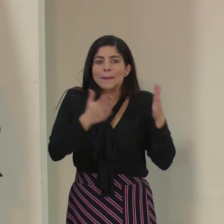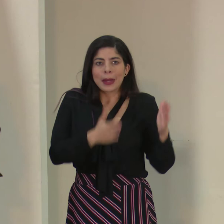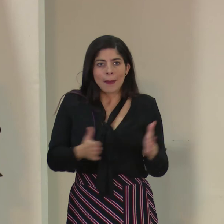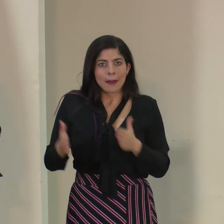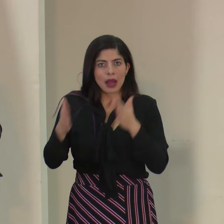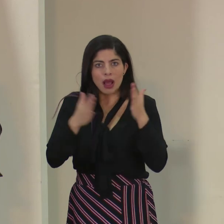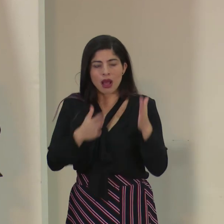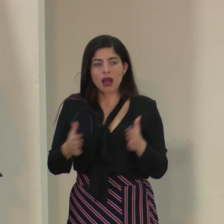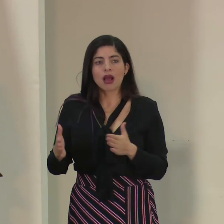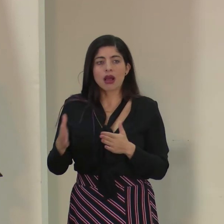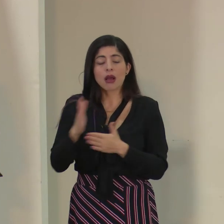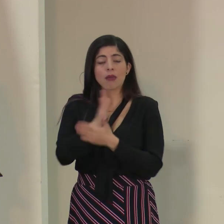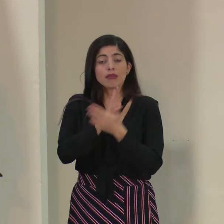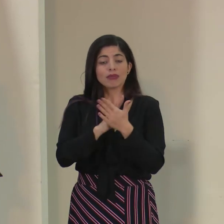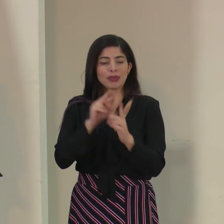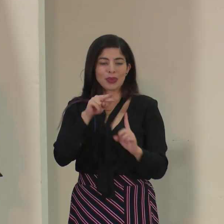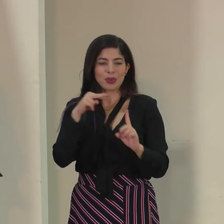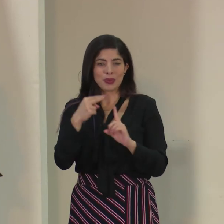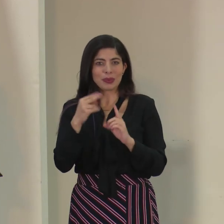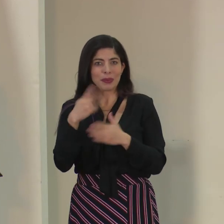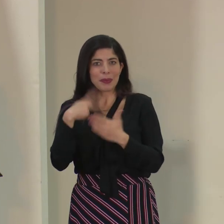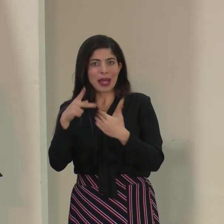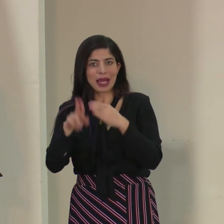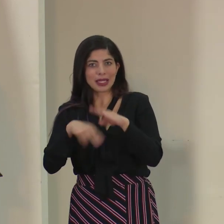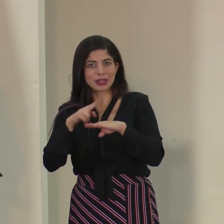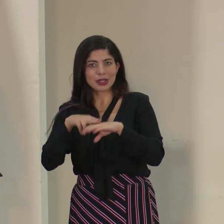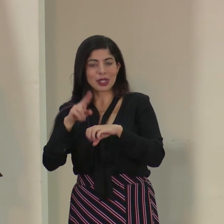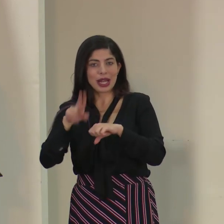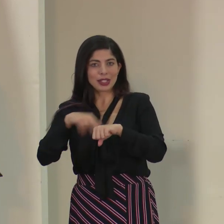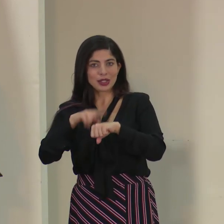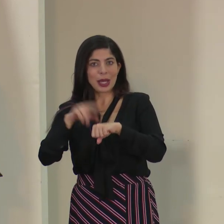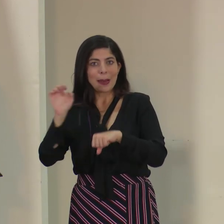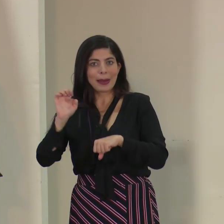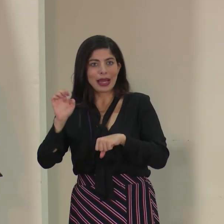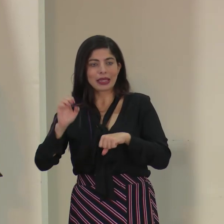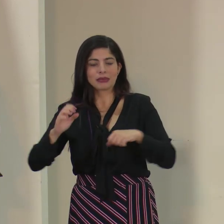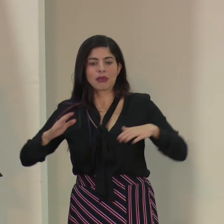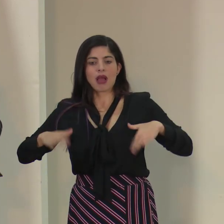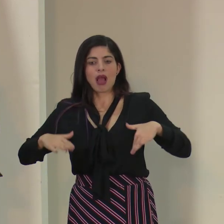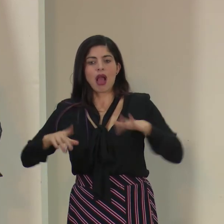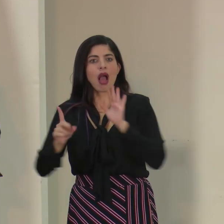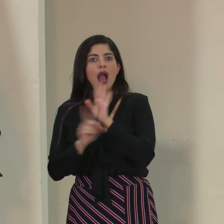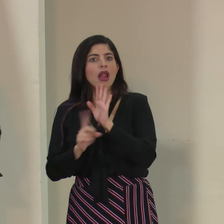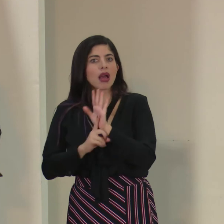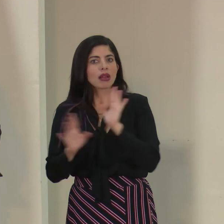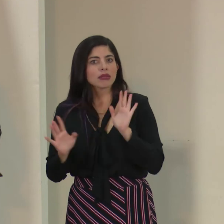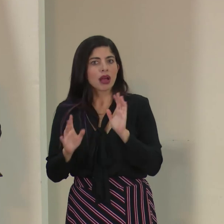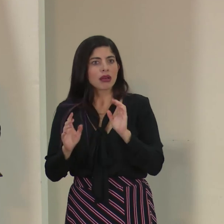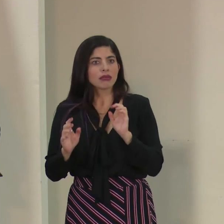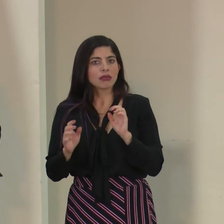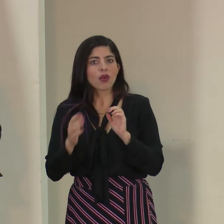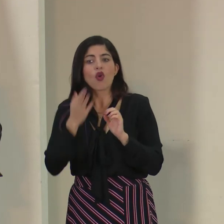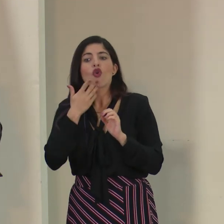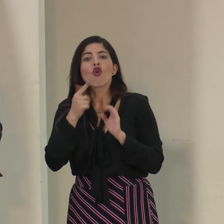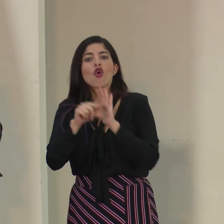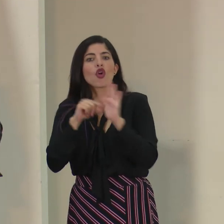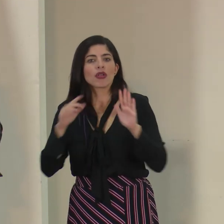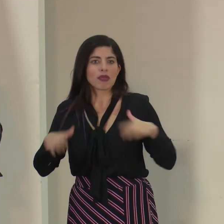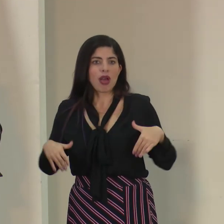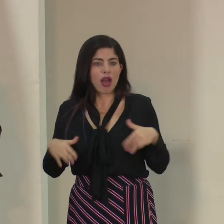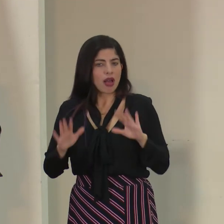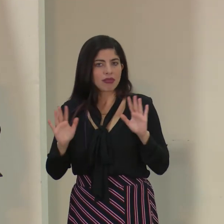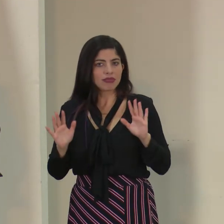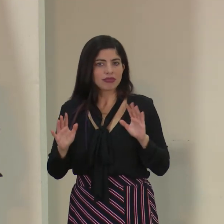De hecho, desde el punto de vista del Plan Nacional de Emergencias, no tenemos establecida una alerta con una codificación de color como es usual.